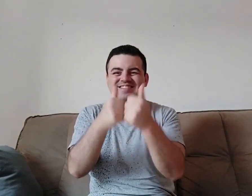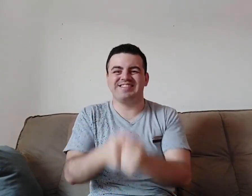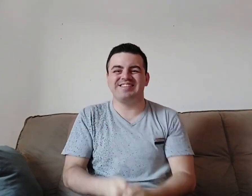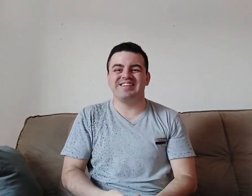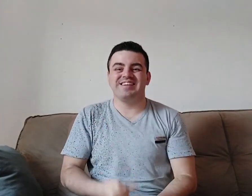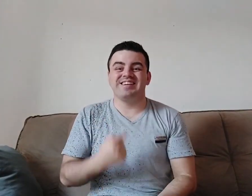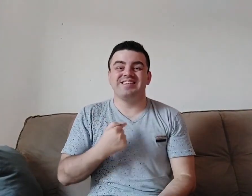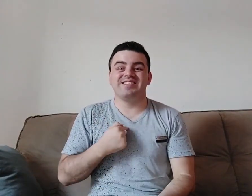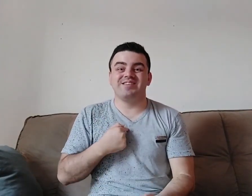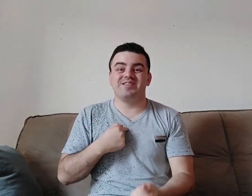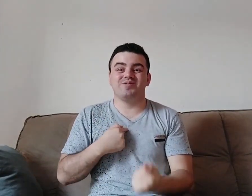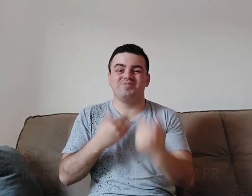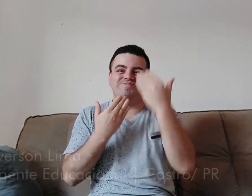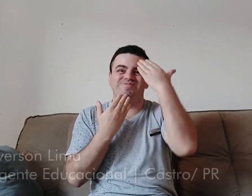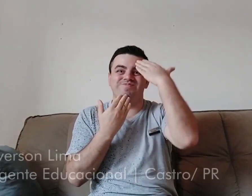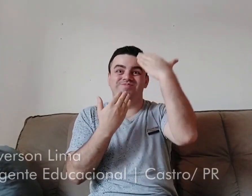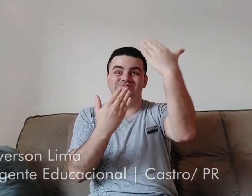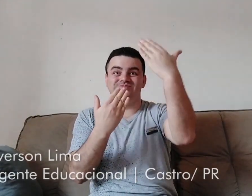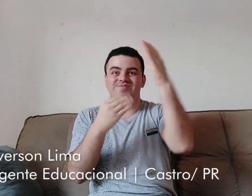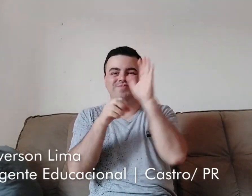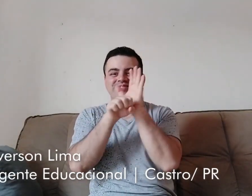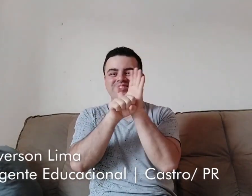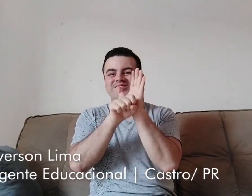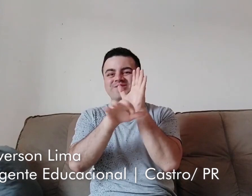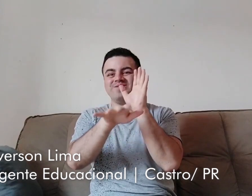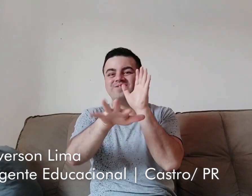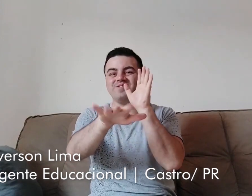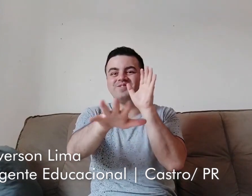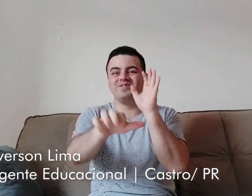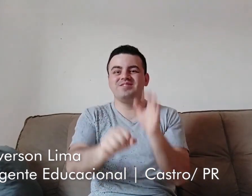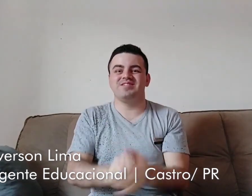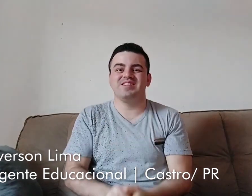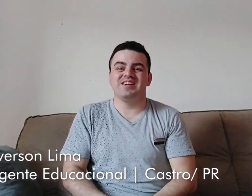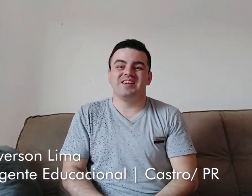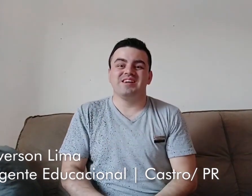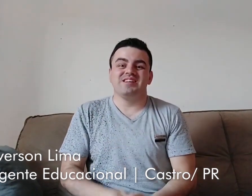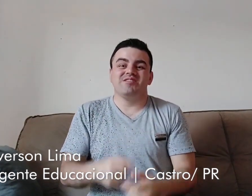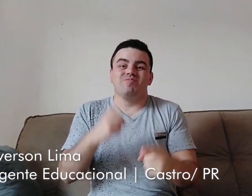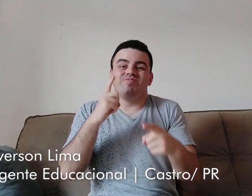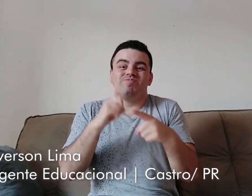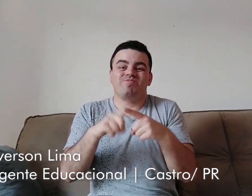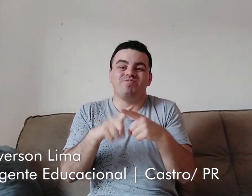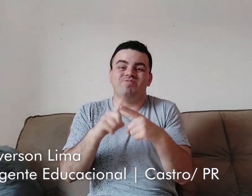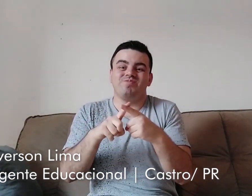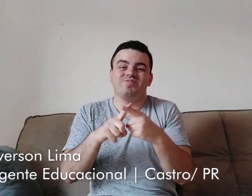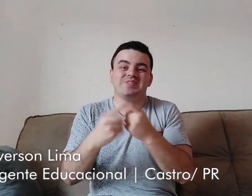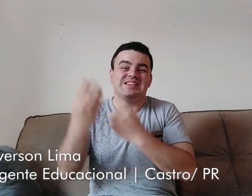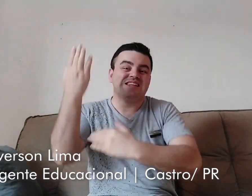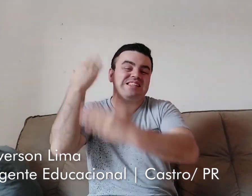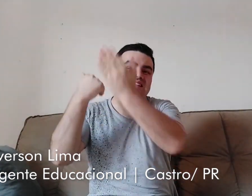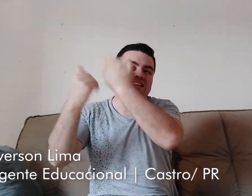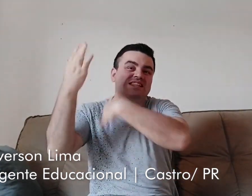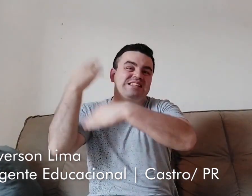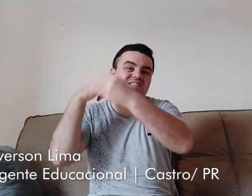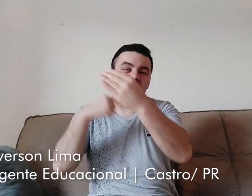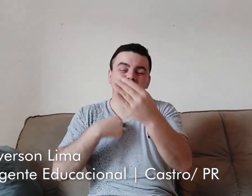Olá pessoal, tudo bem? Eu quero agradecer a Universidade da Libras pelo seguinte motivo.